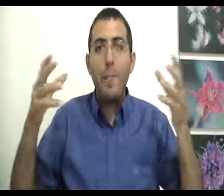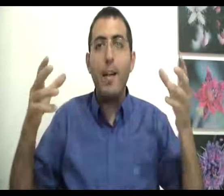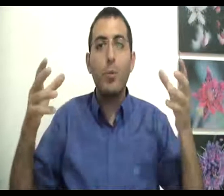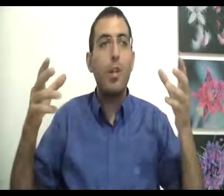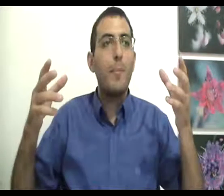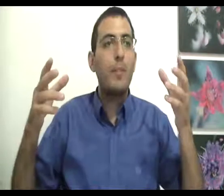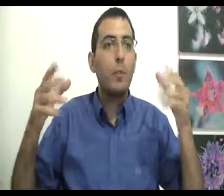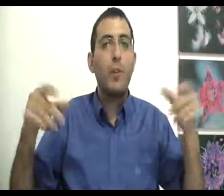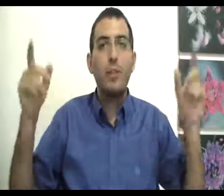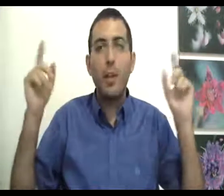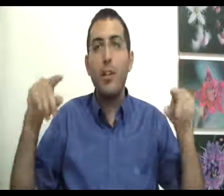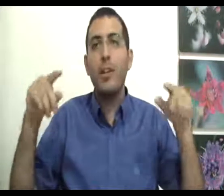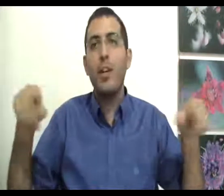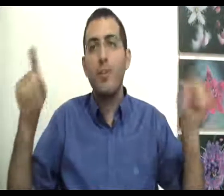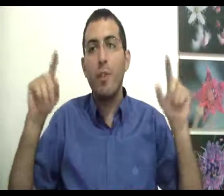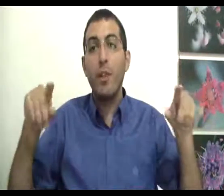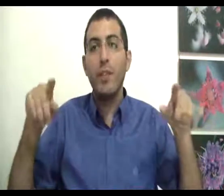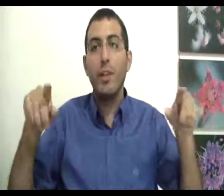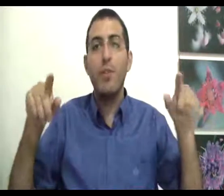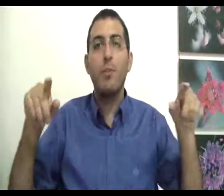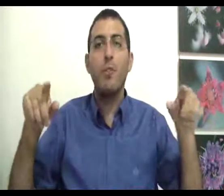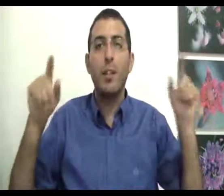מהאחדות של המציאות ולא צריך לא להתעקש ולא לוותר על שום דבר